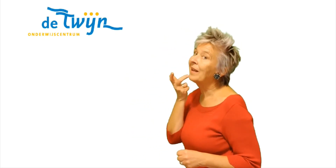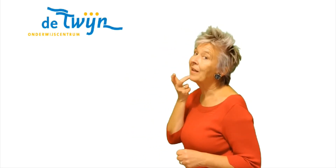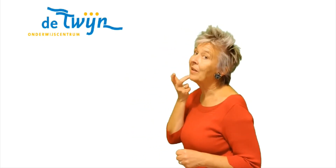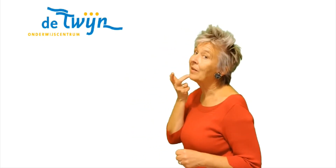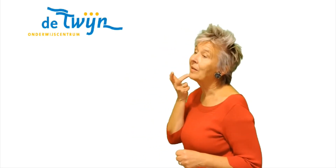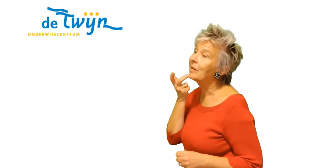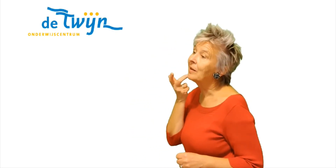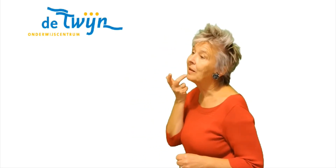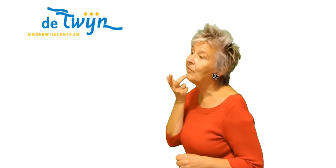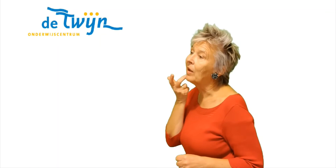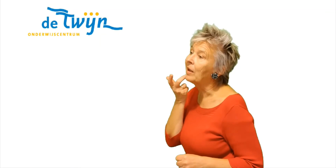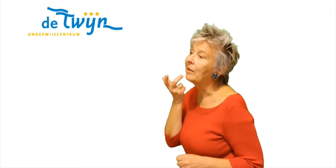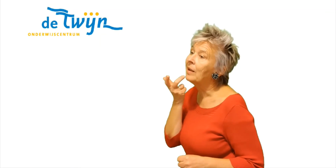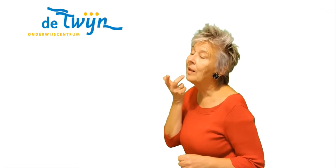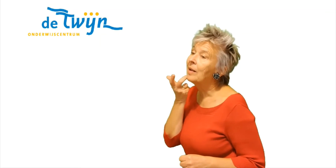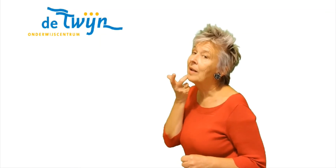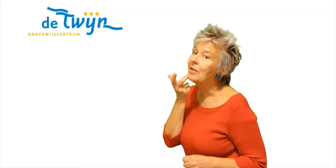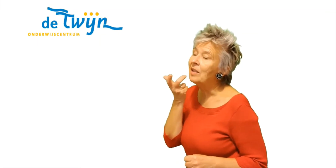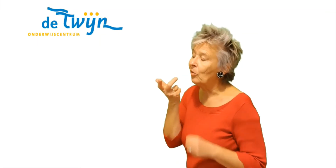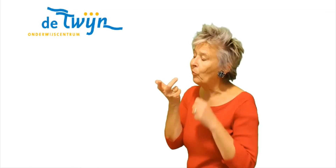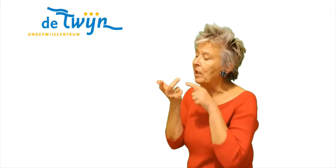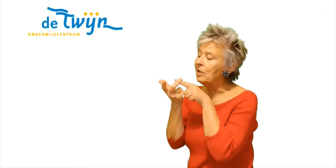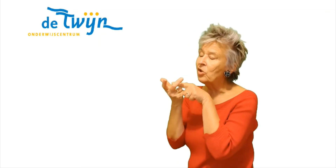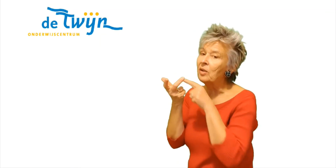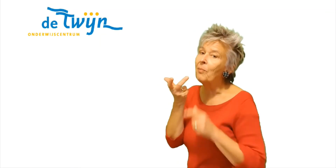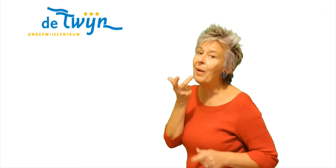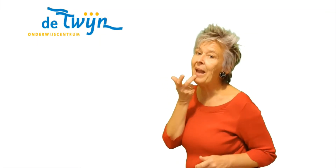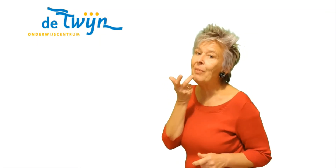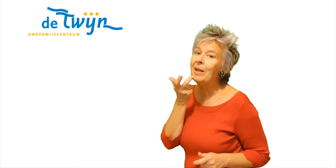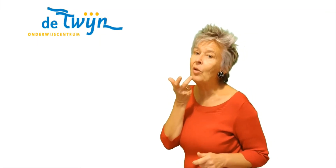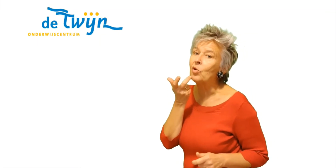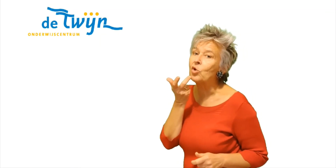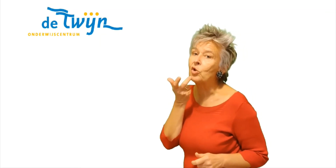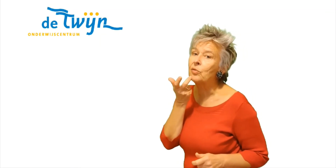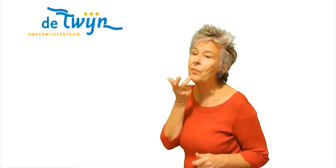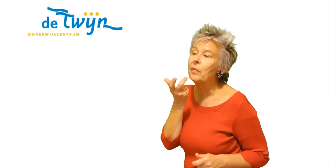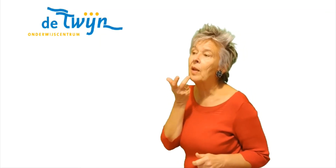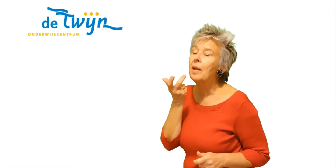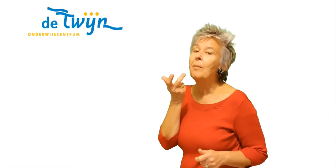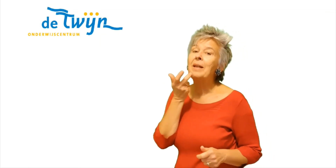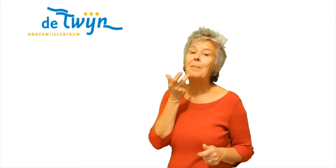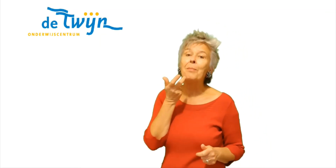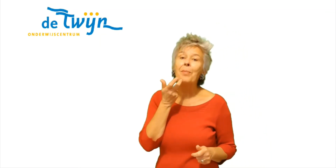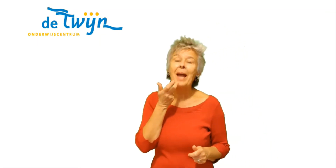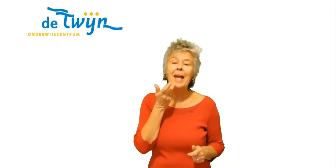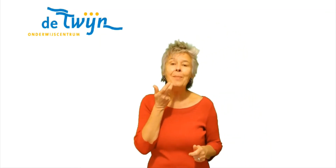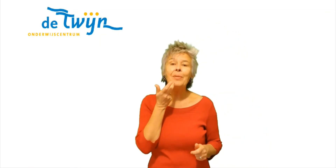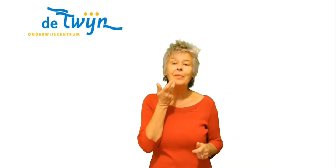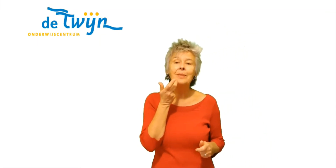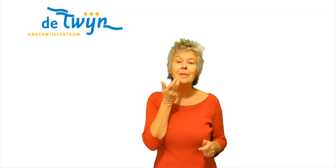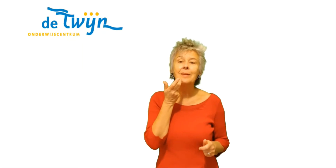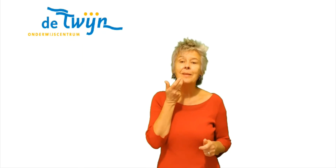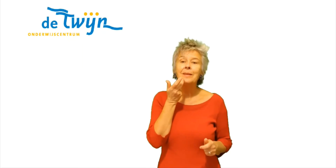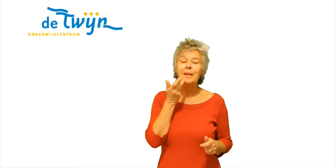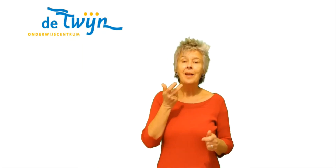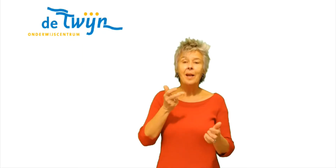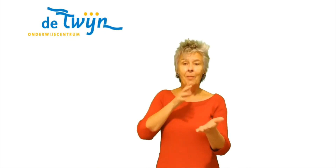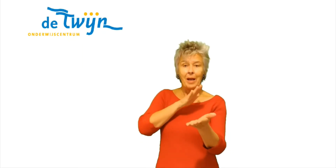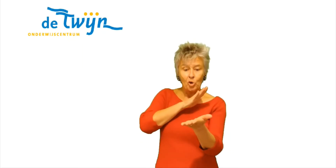tegen je wangen Net of hier is de pijp in rust Met een pijp Maar